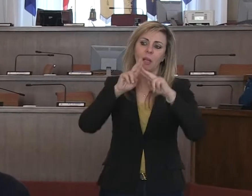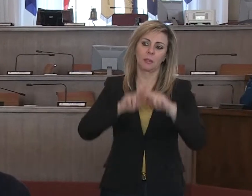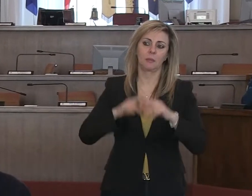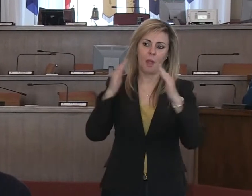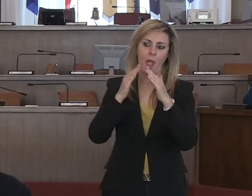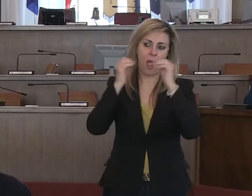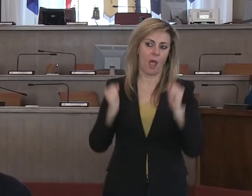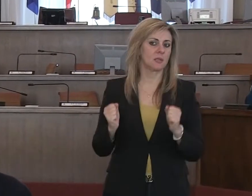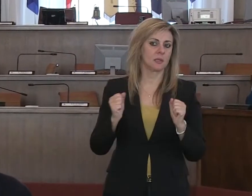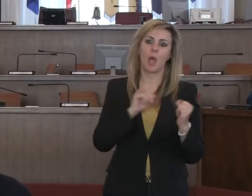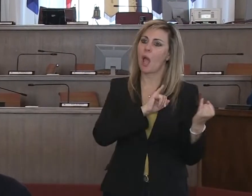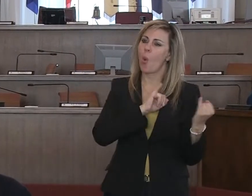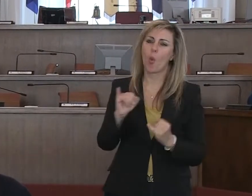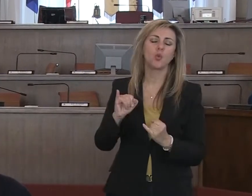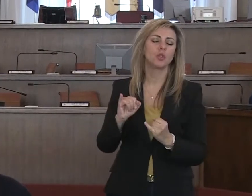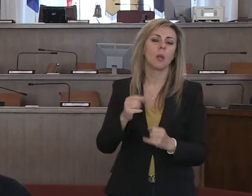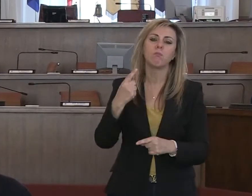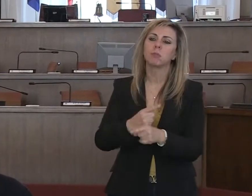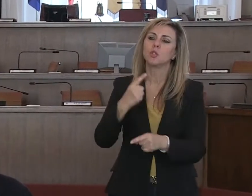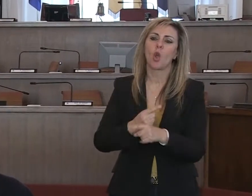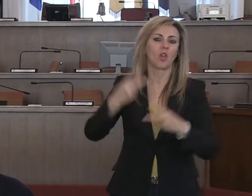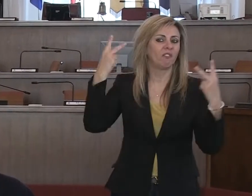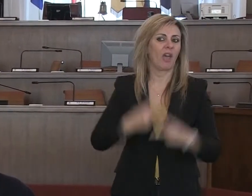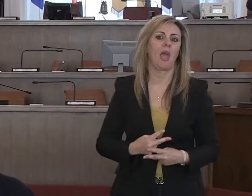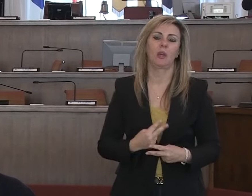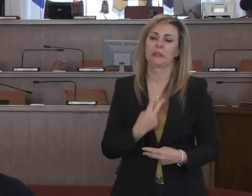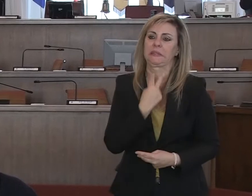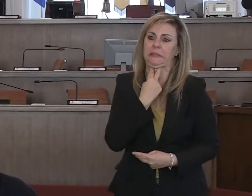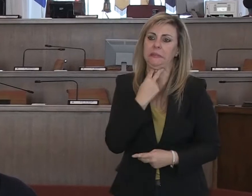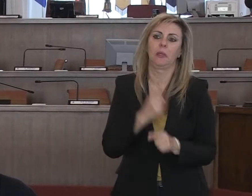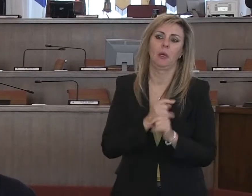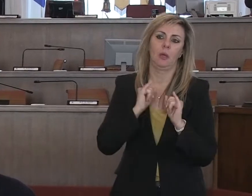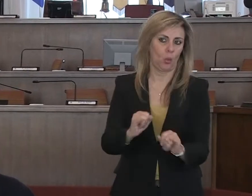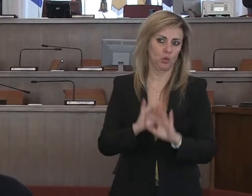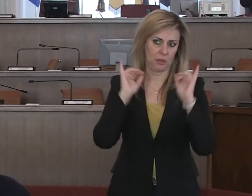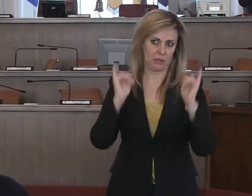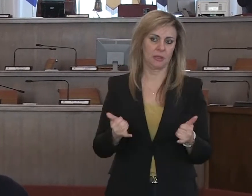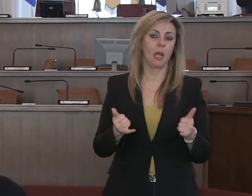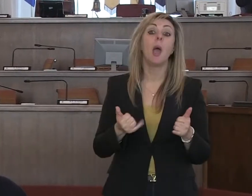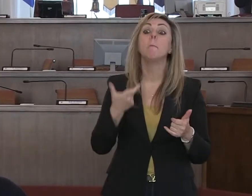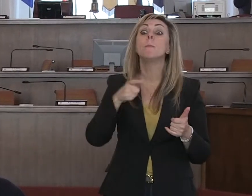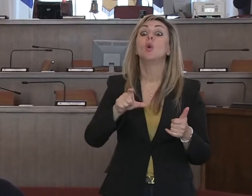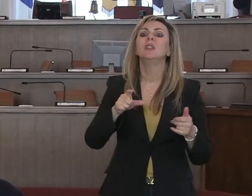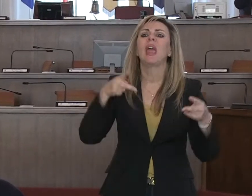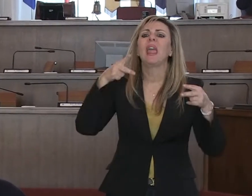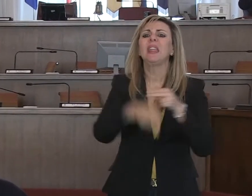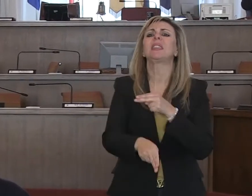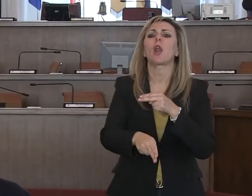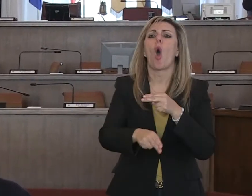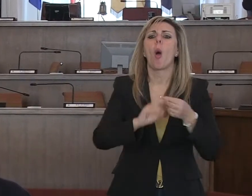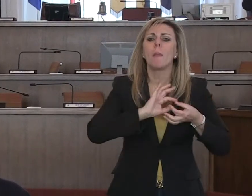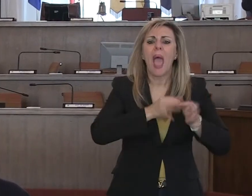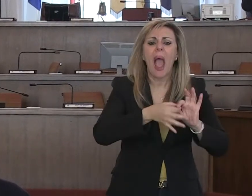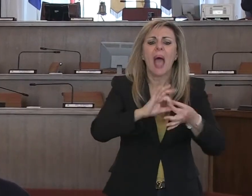uscire se non in caso di strettissima necessità. È l'unico modo che abbiamo di interrompere la catena